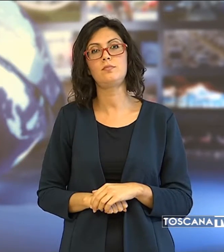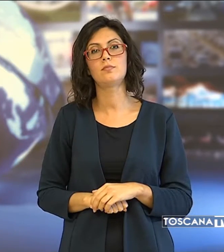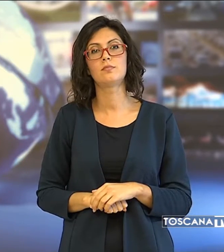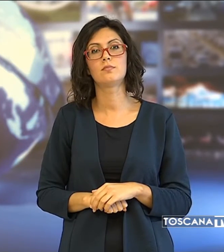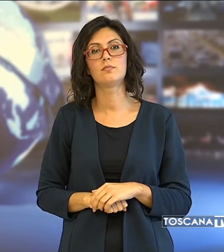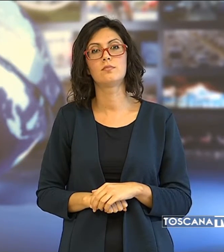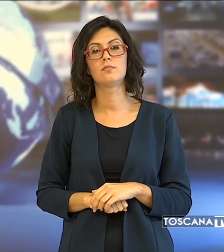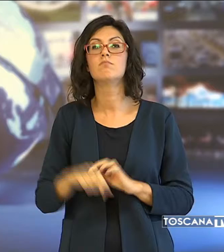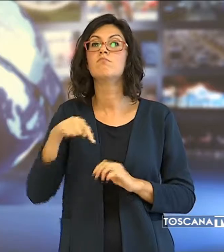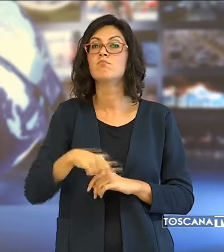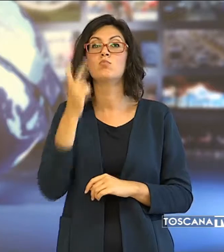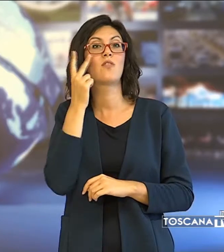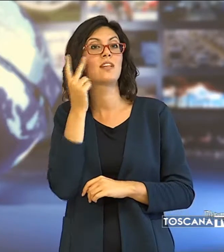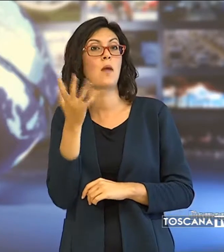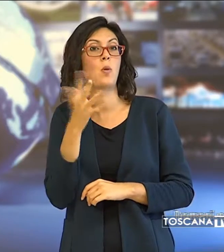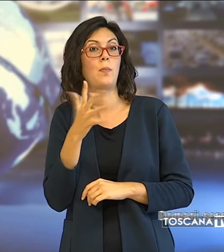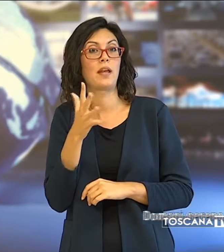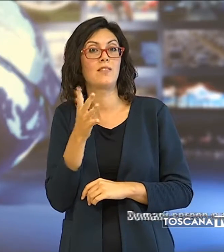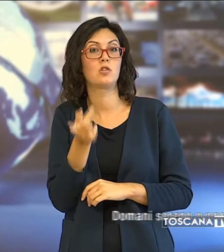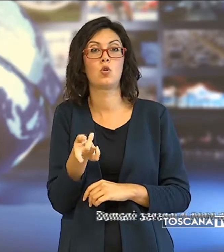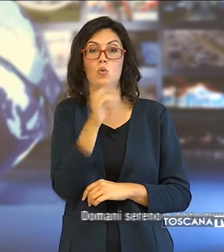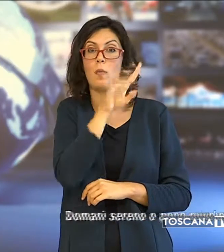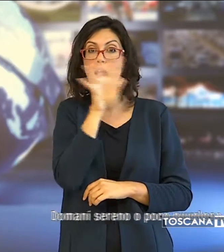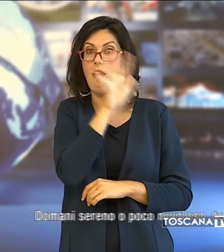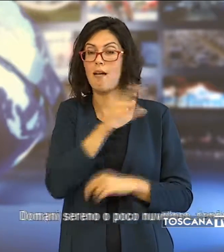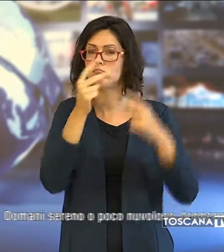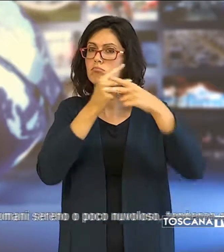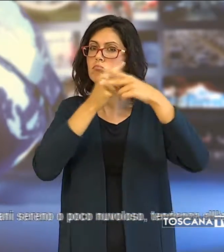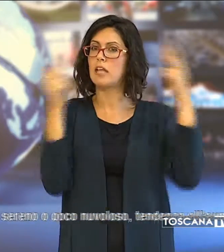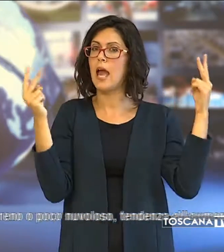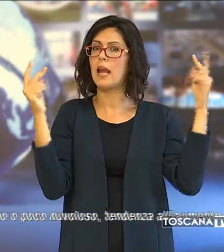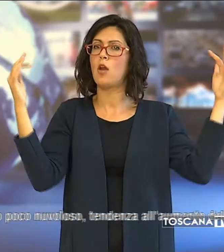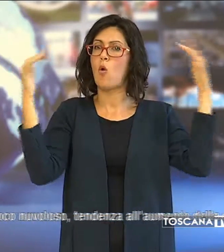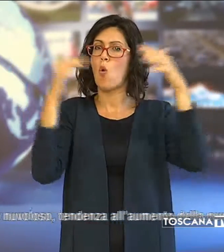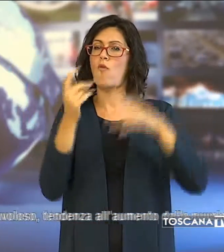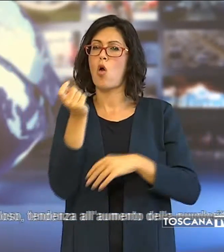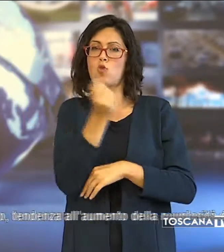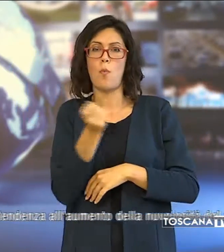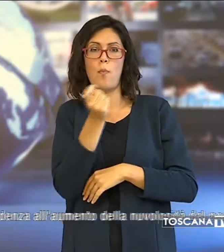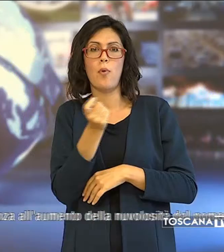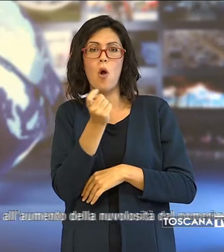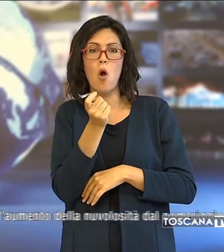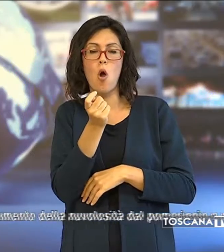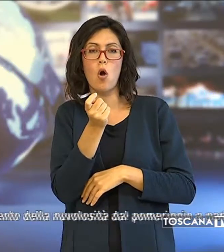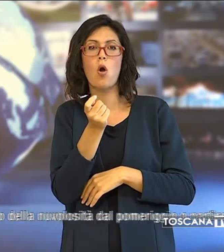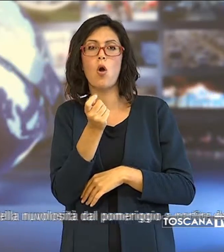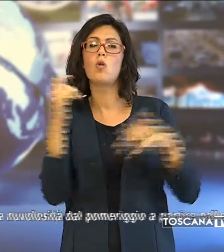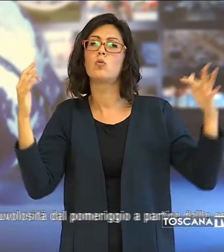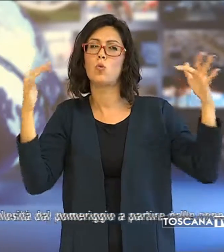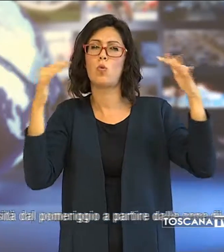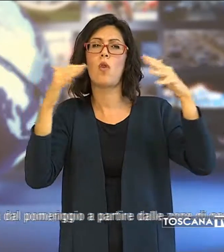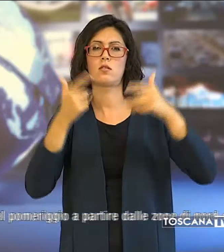E ora le previsioni meteo, domani sereno o poco nuvoloso, tendenza all'aumento della